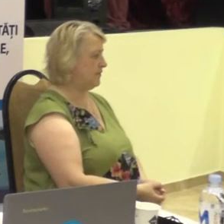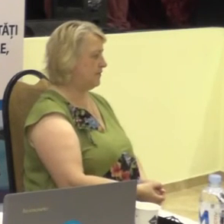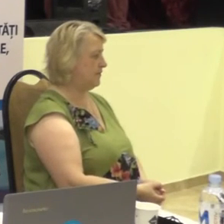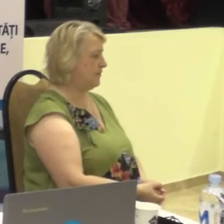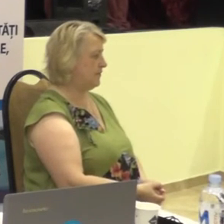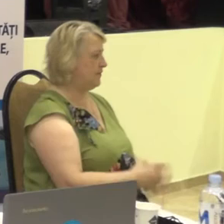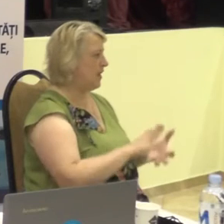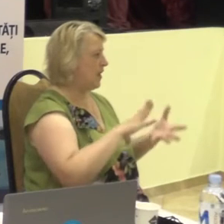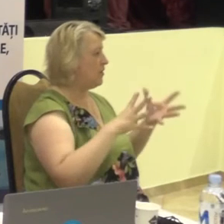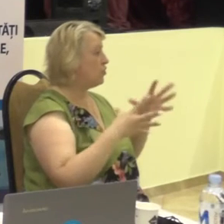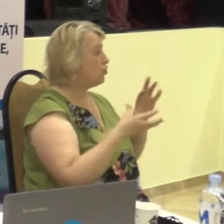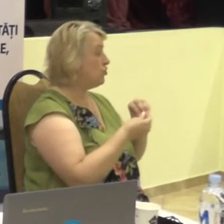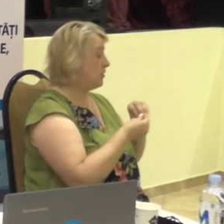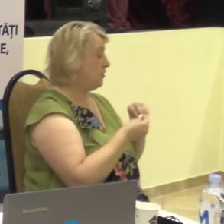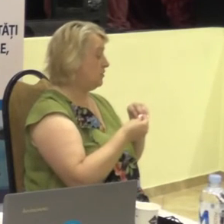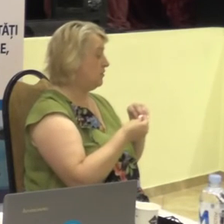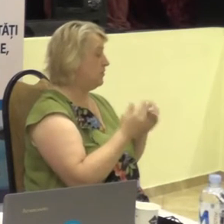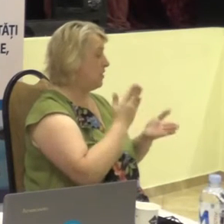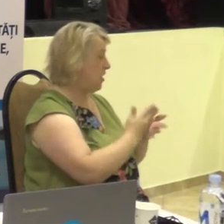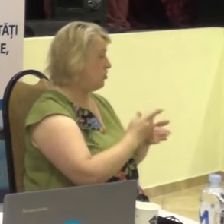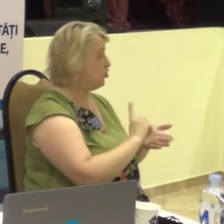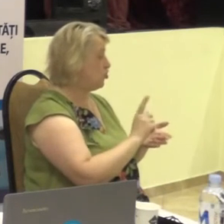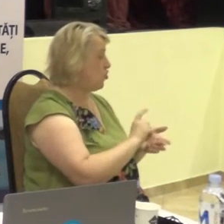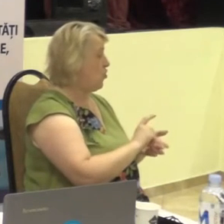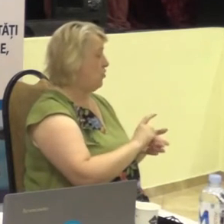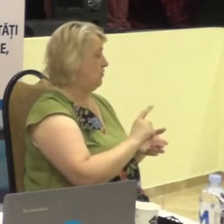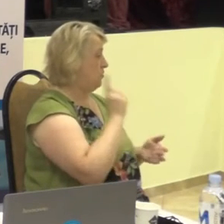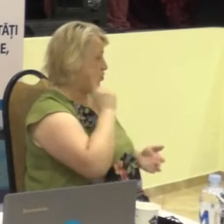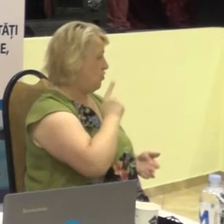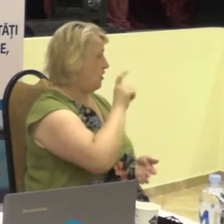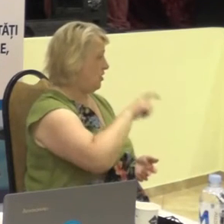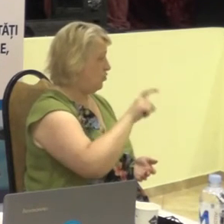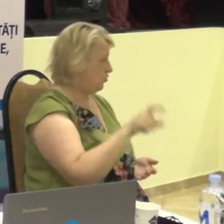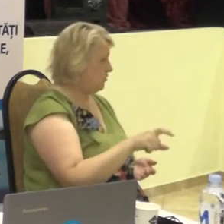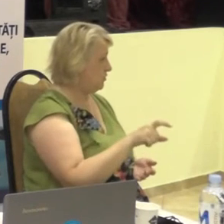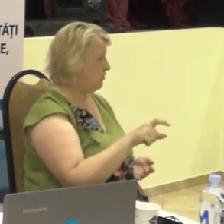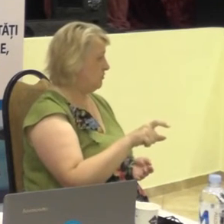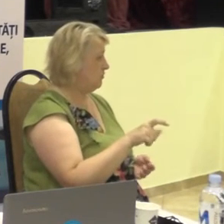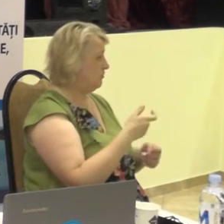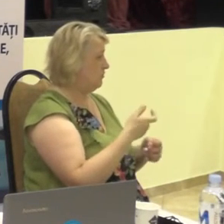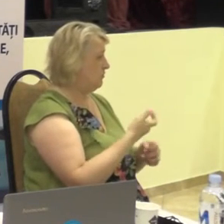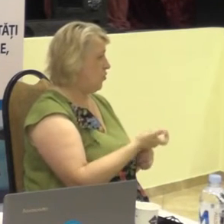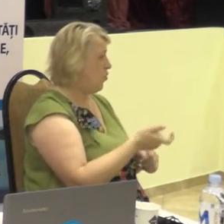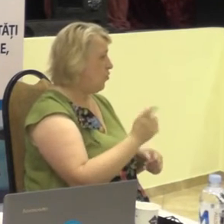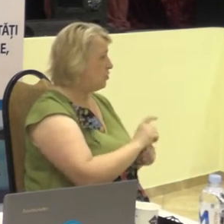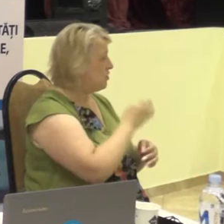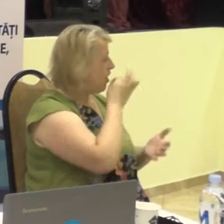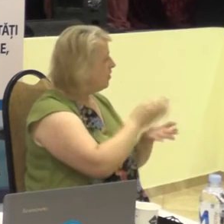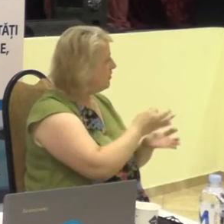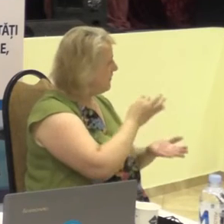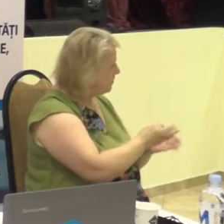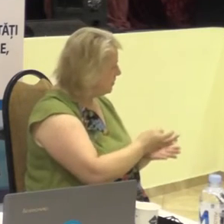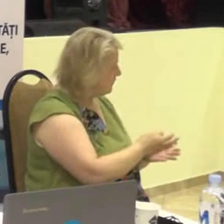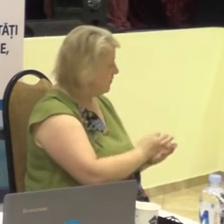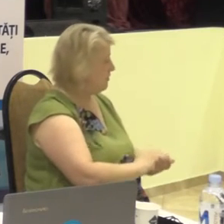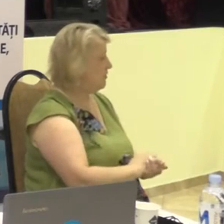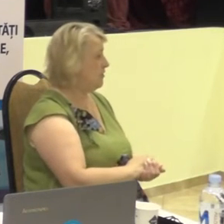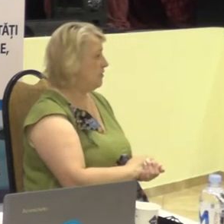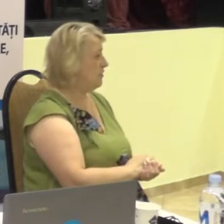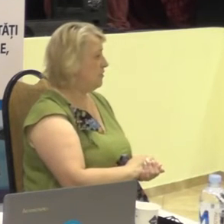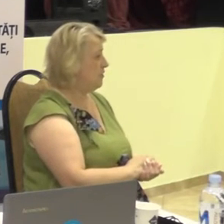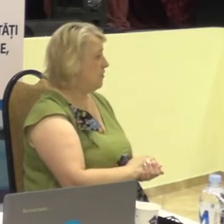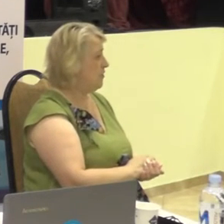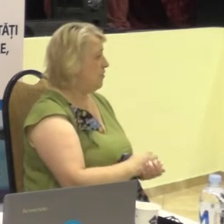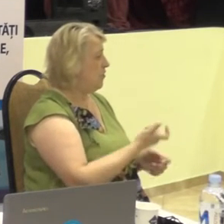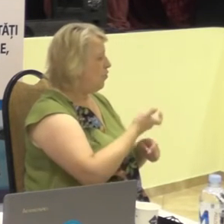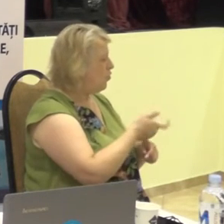Rezultatele au aratat că persoanele cu deficiență de aruz sunt foarte responsabili și